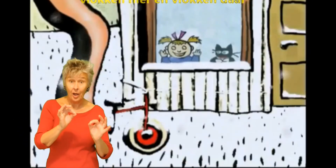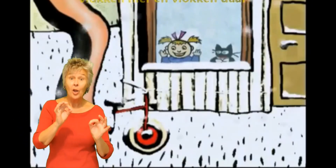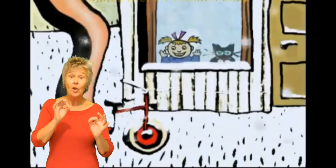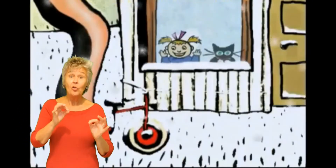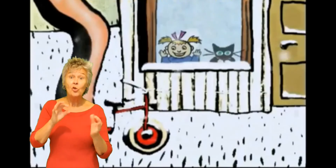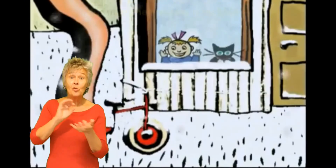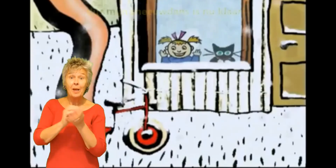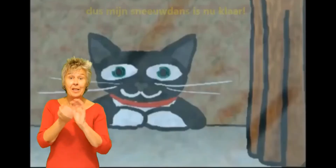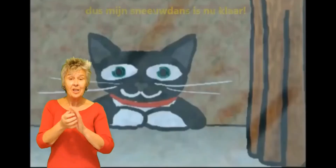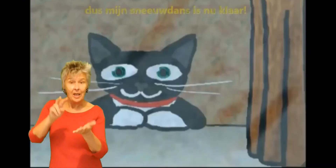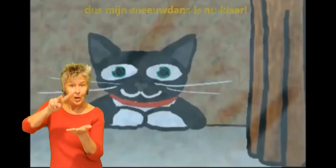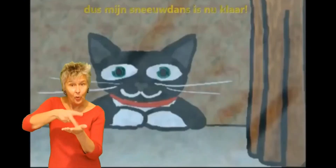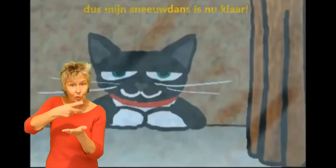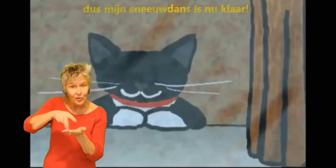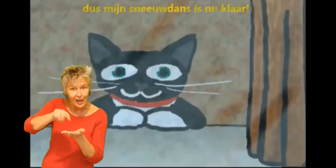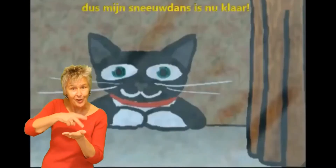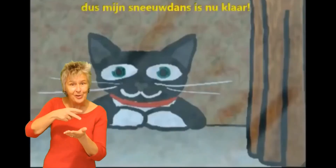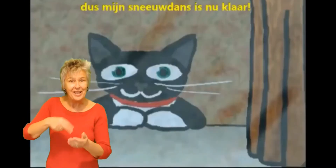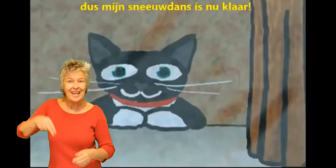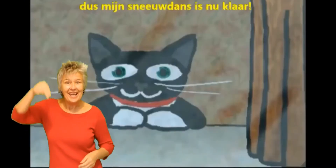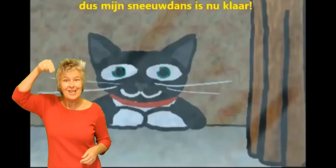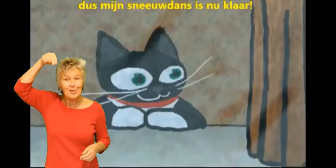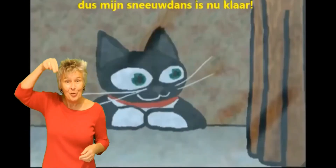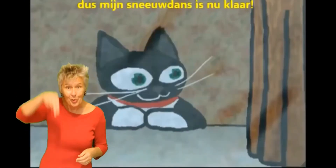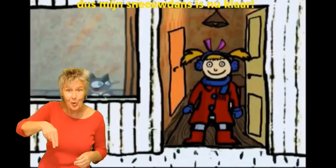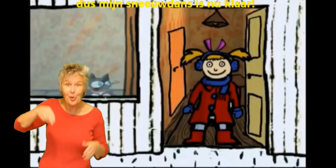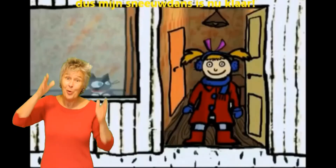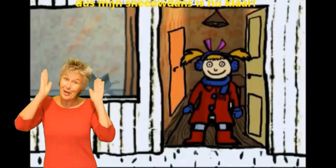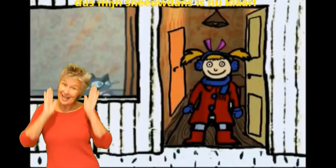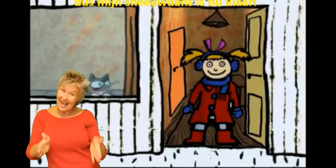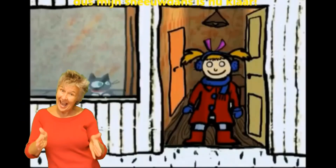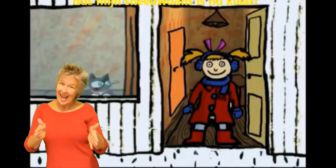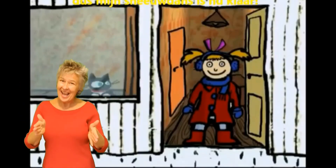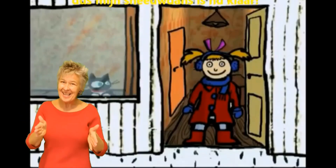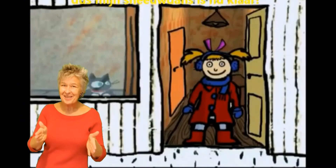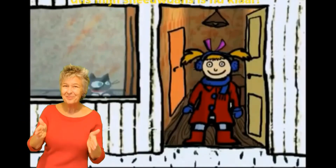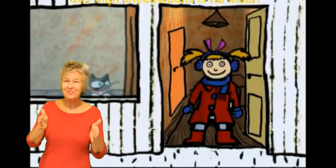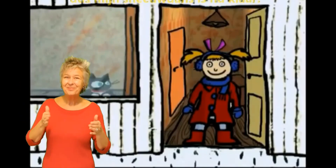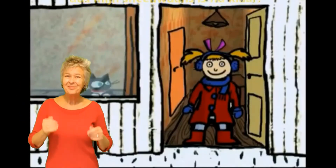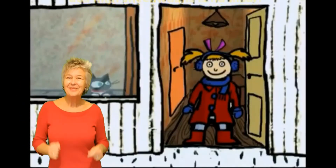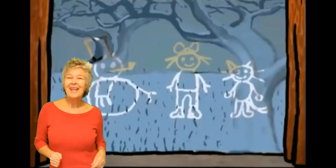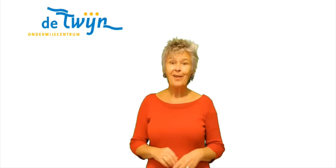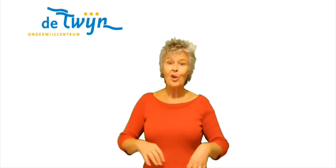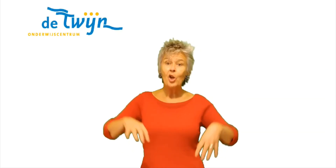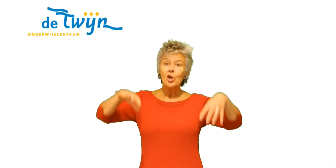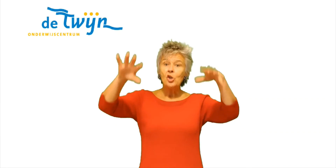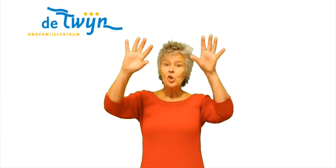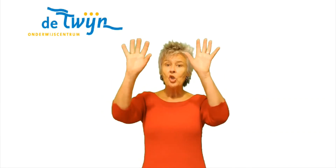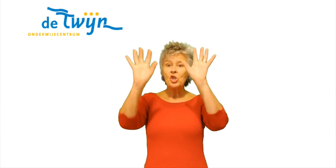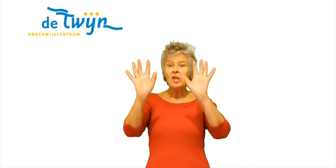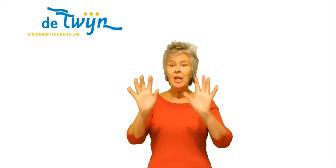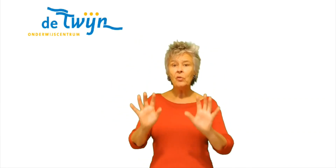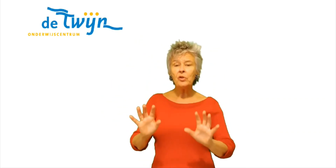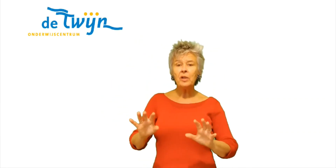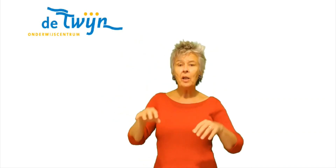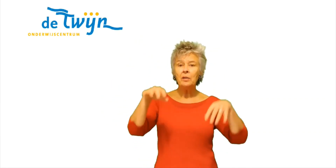Dus mijn sneeuw dans Is nu klaar Sneeuw totaal